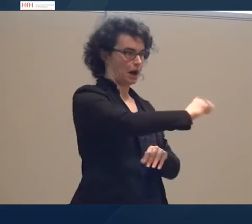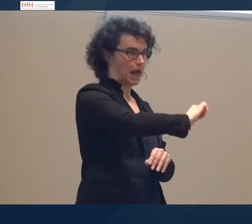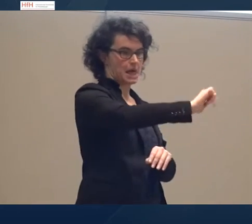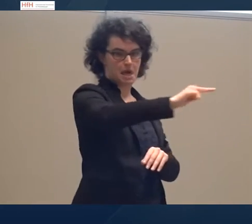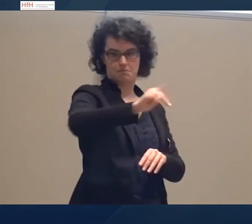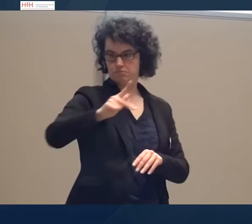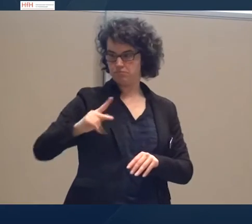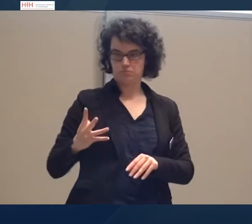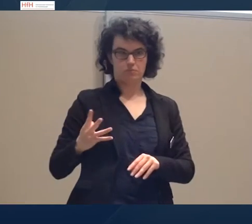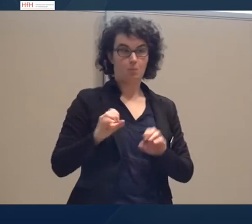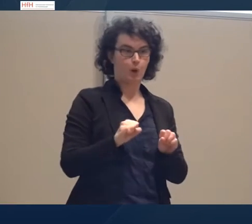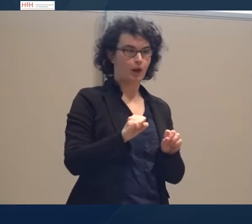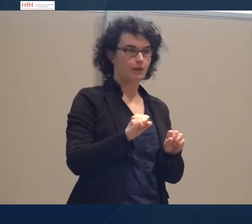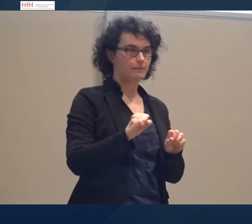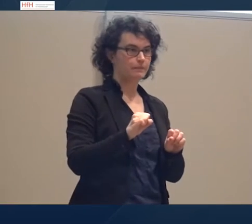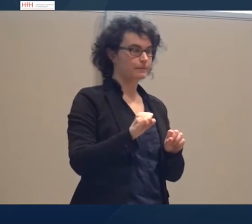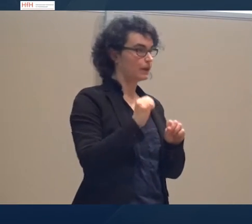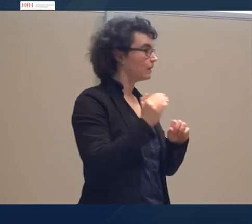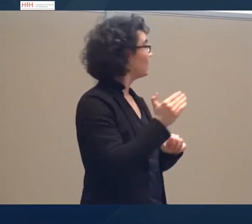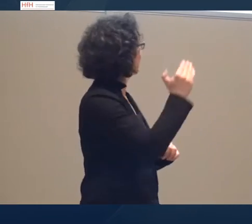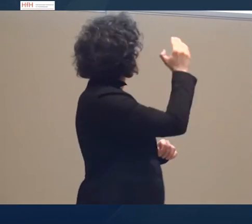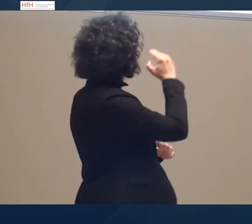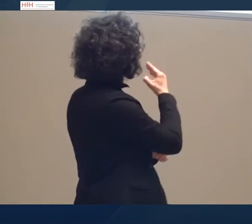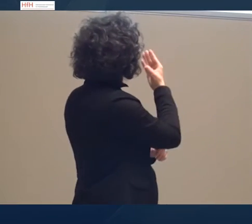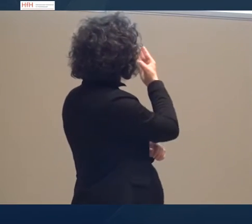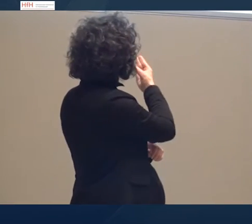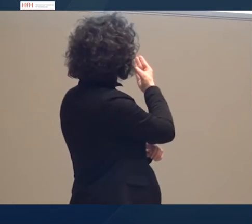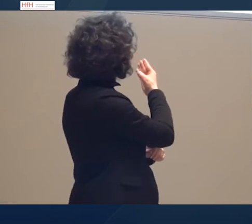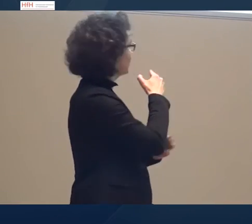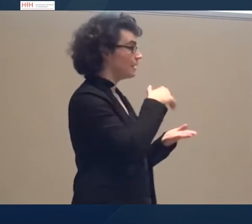Die zweite Beziehung wäre eine temporale Beziehung. Das heisst, es gibt eine zeitliche Beziehung.